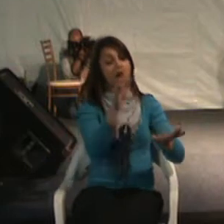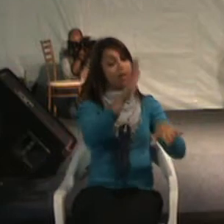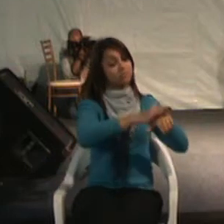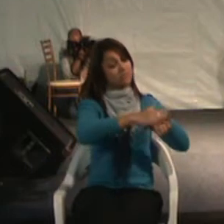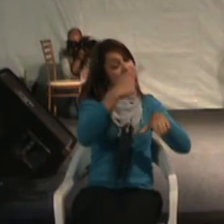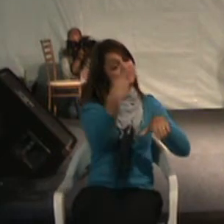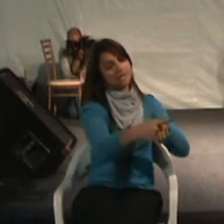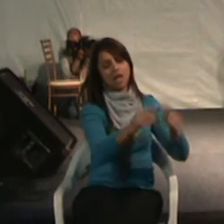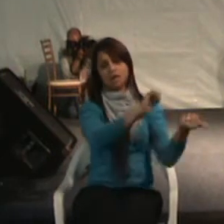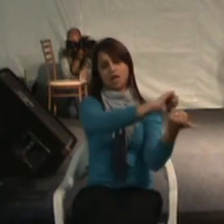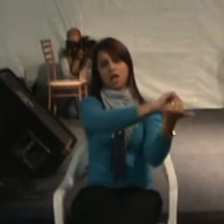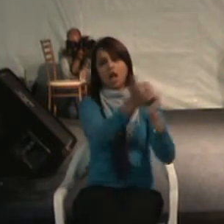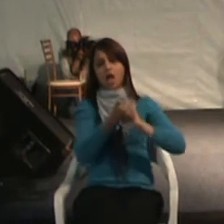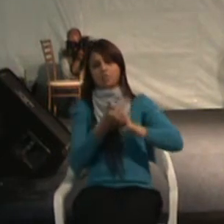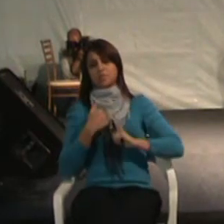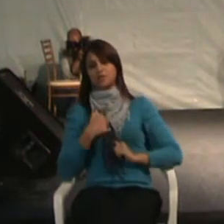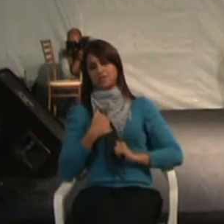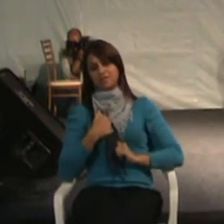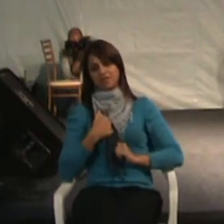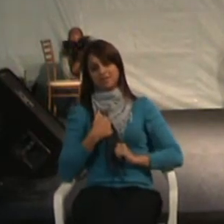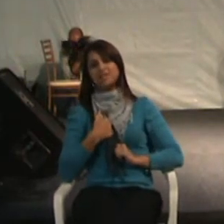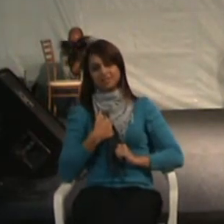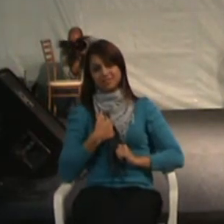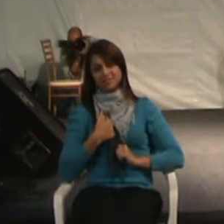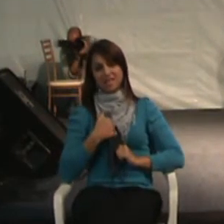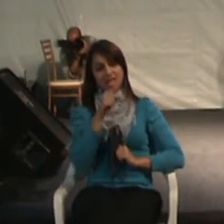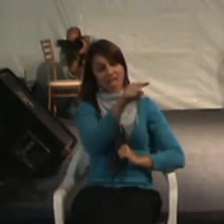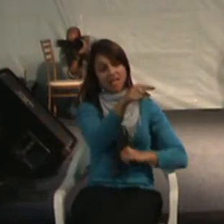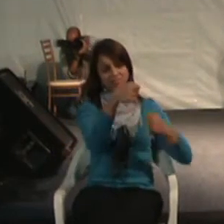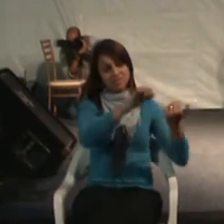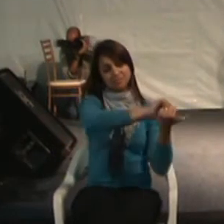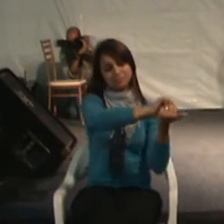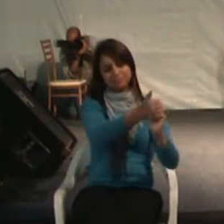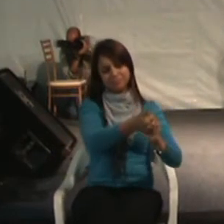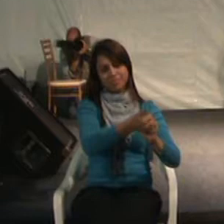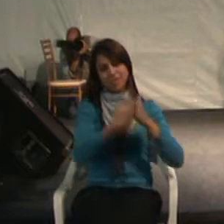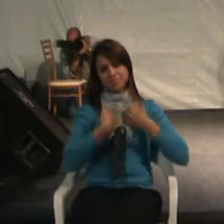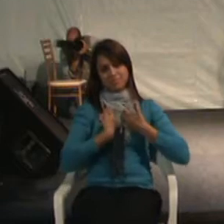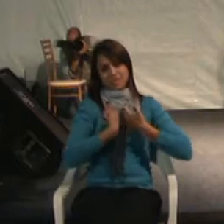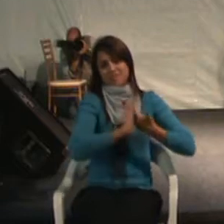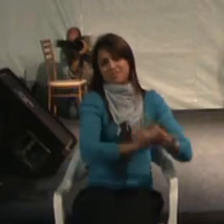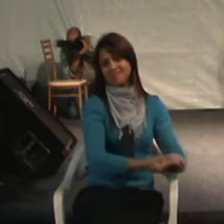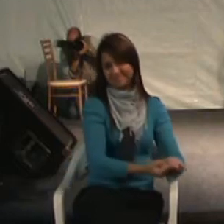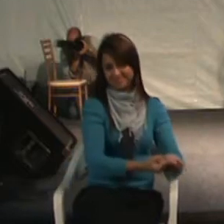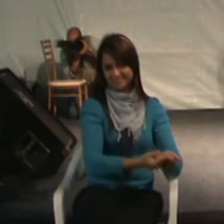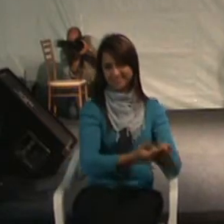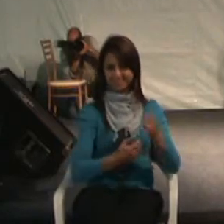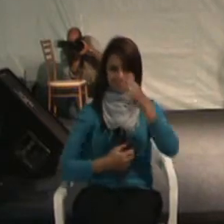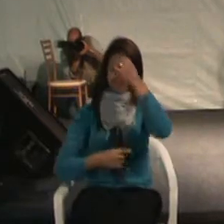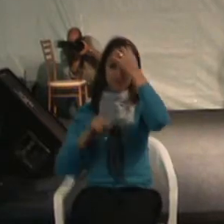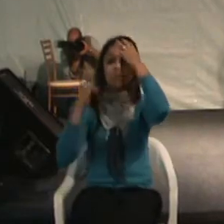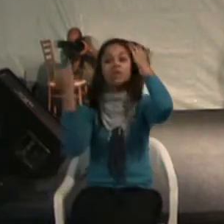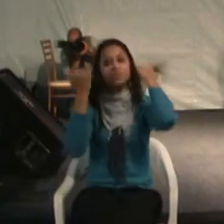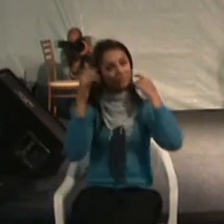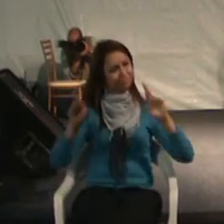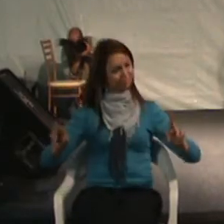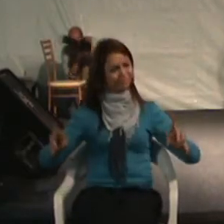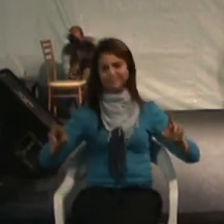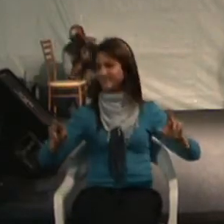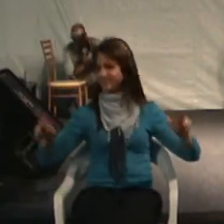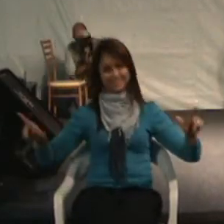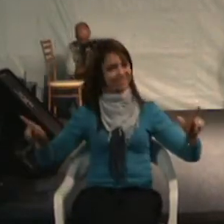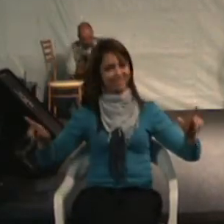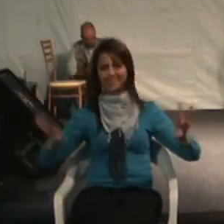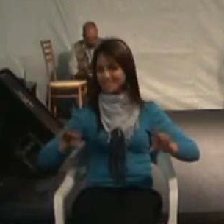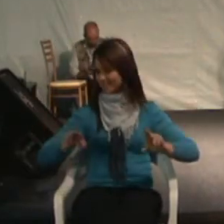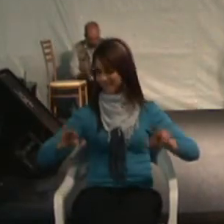sociedade que tem que se adequar para me receber. Isso é muito importante. Uma diferença fundamental.